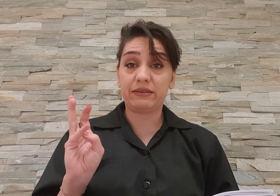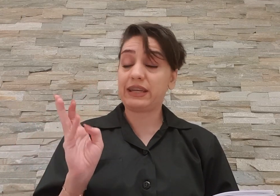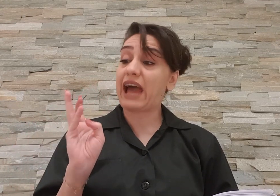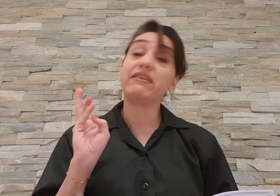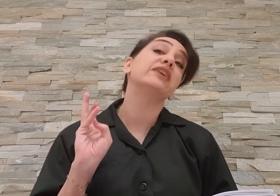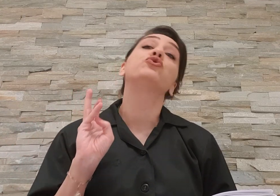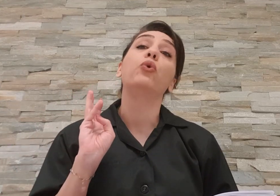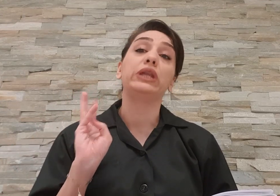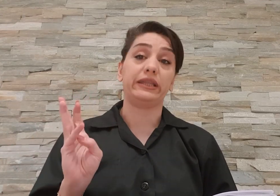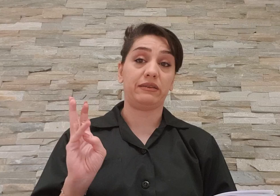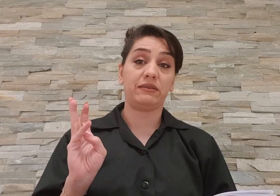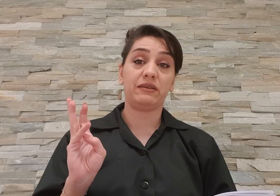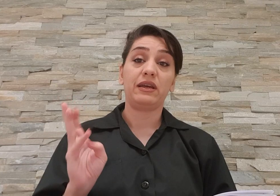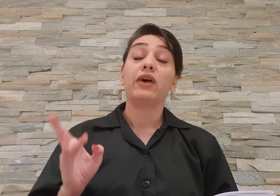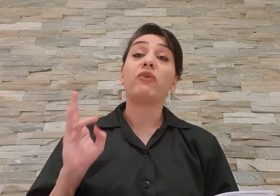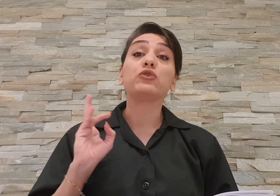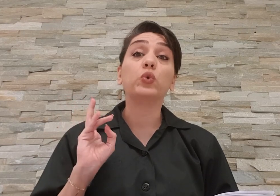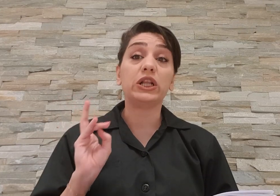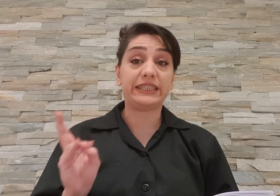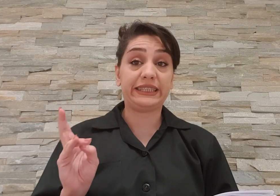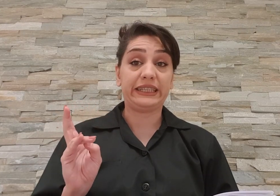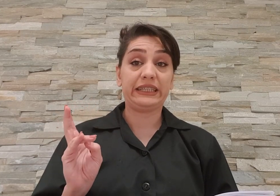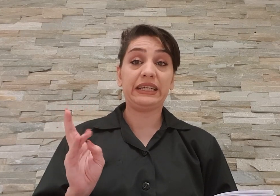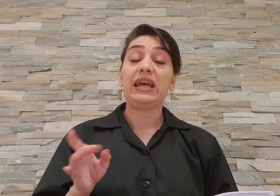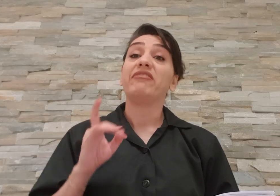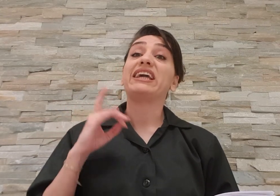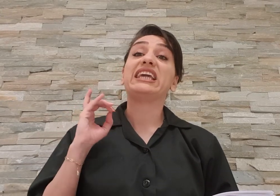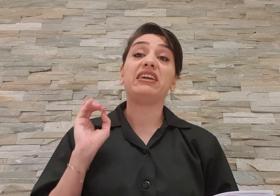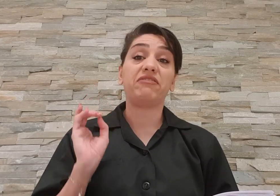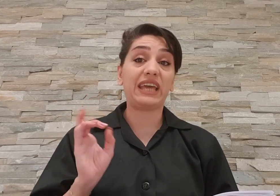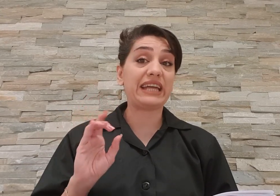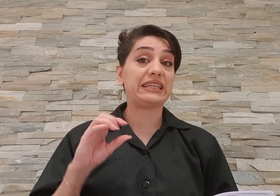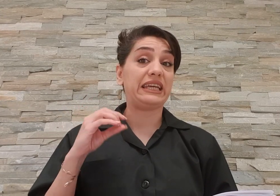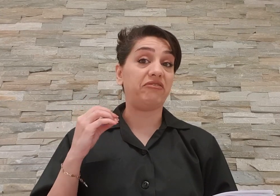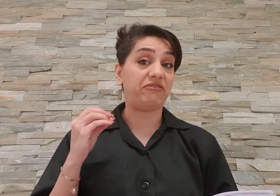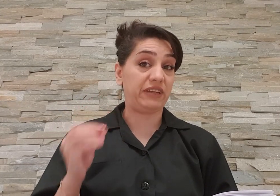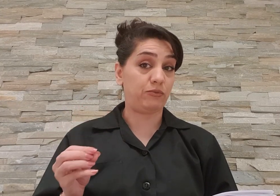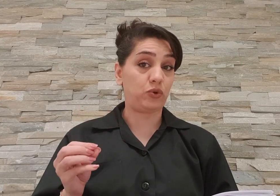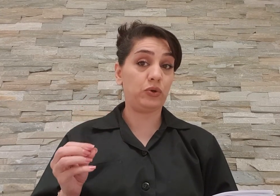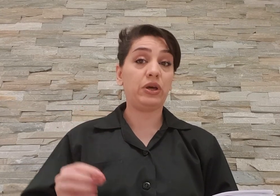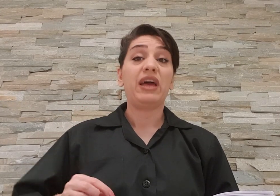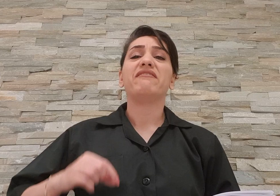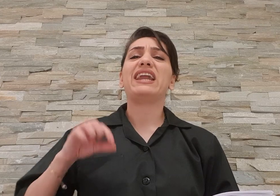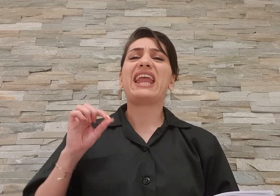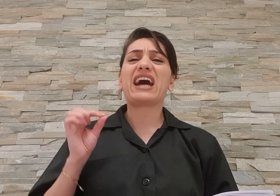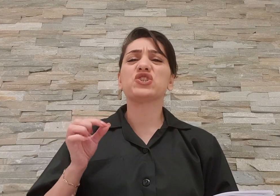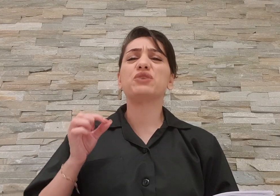نحوه تولید و کوالیتی و کیفیت این فیلمو و نقش